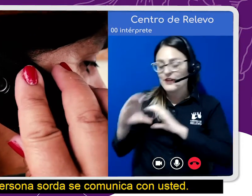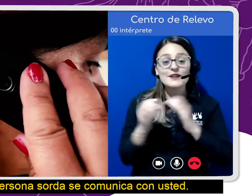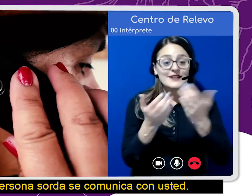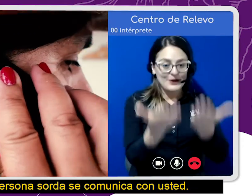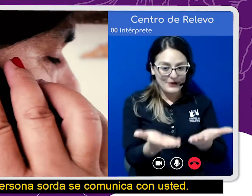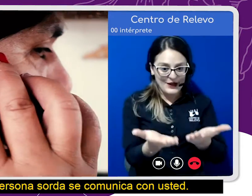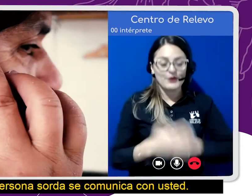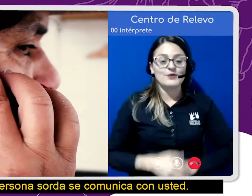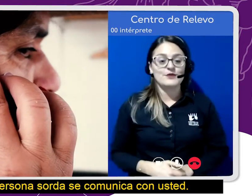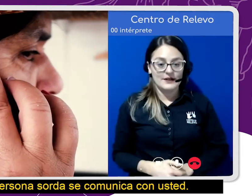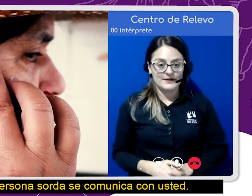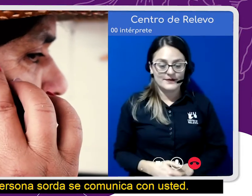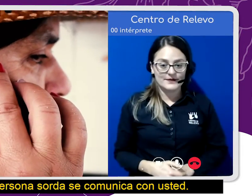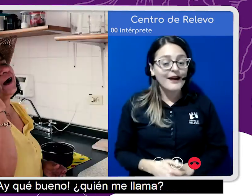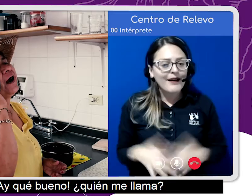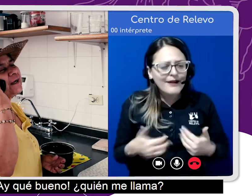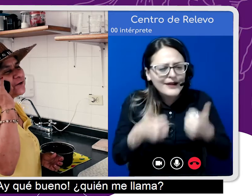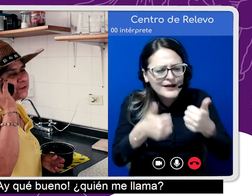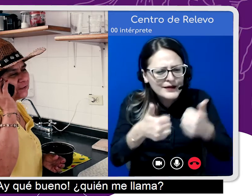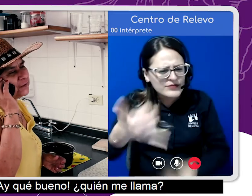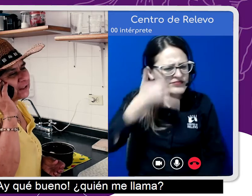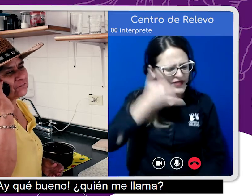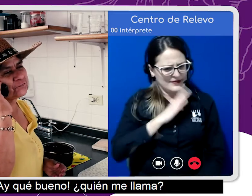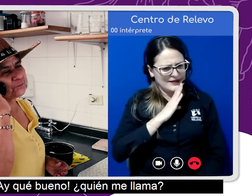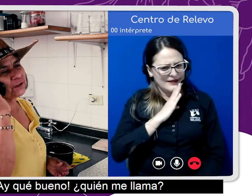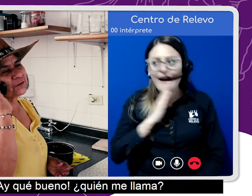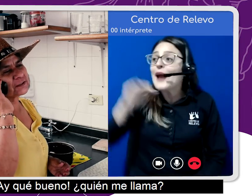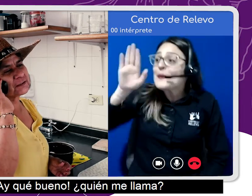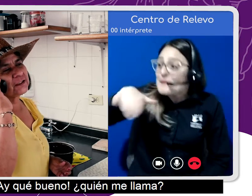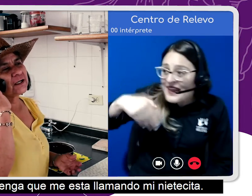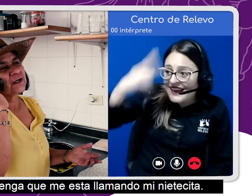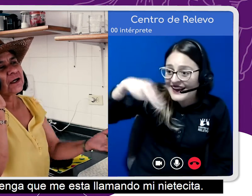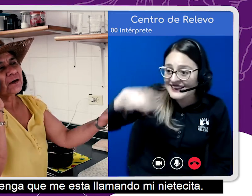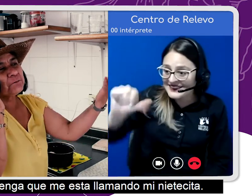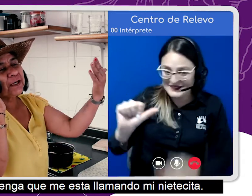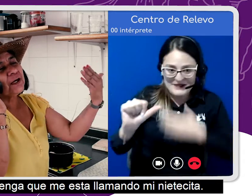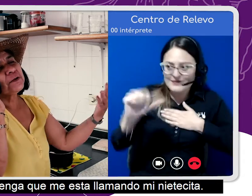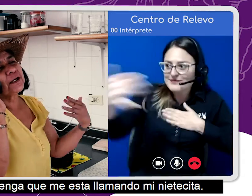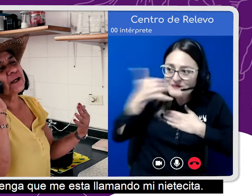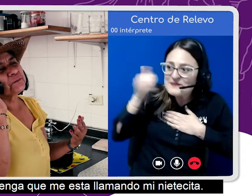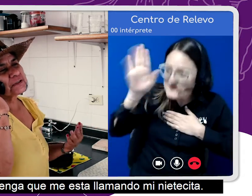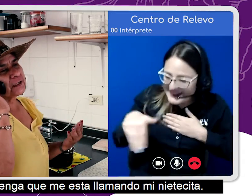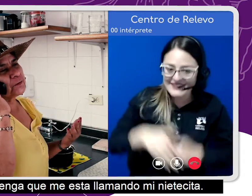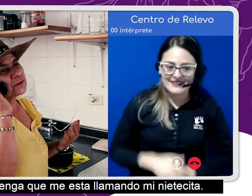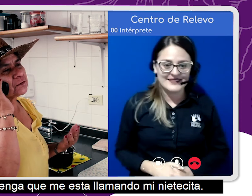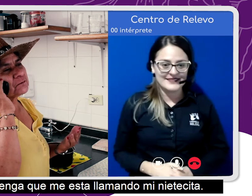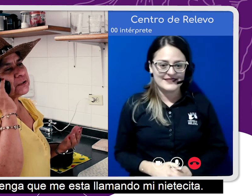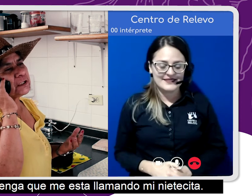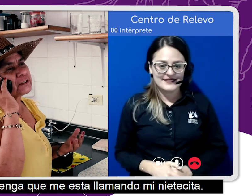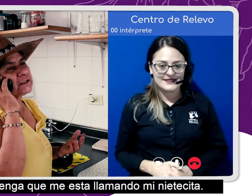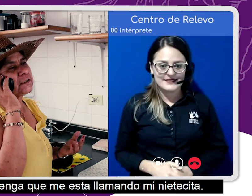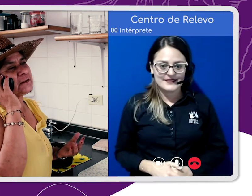Una persona sorda se comunica con usted. Ay, qué bueno, qué bueno, ¿quién me llama? Venga, venga, que me está llamando